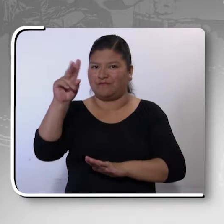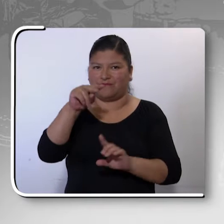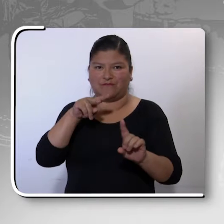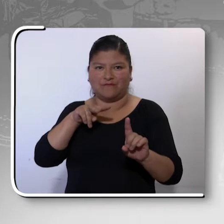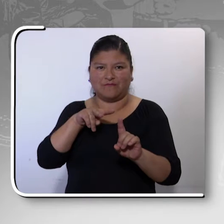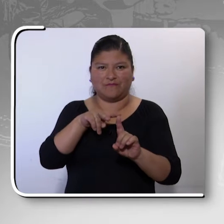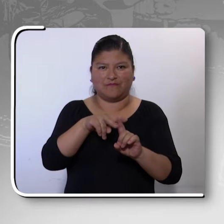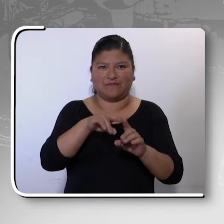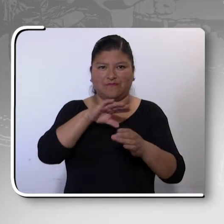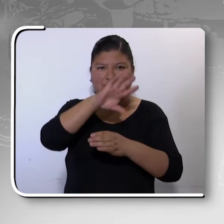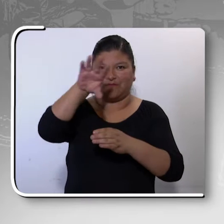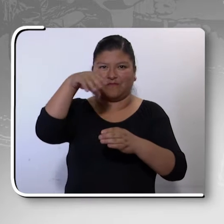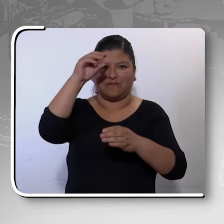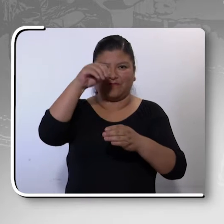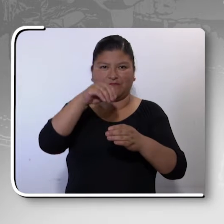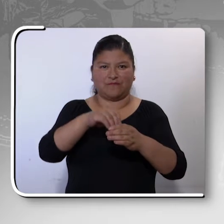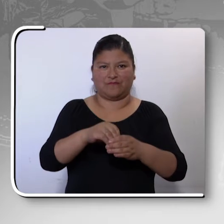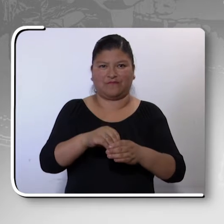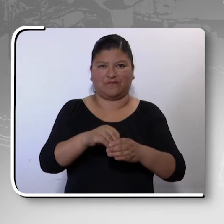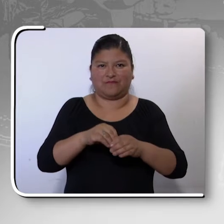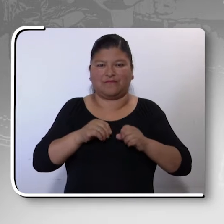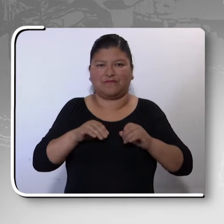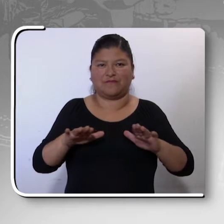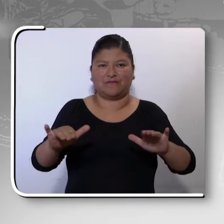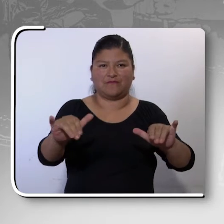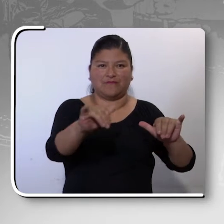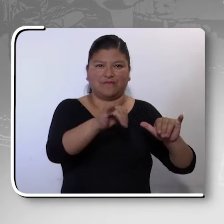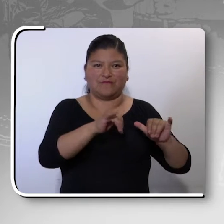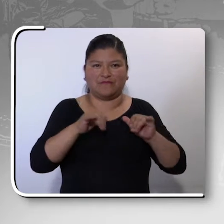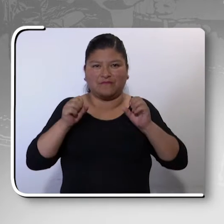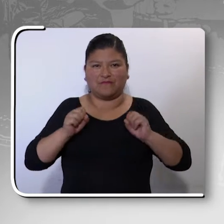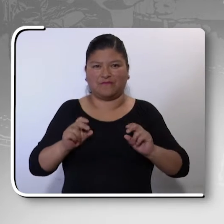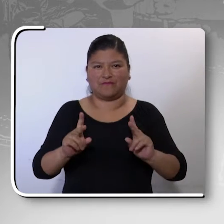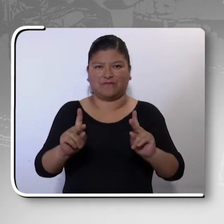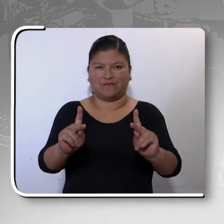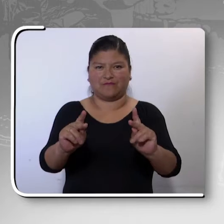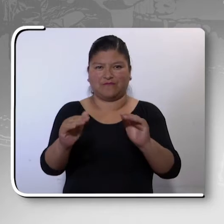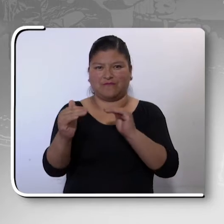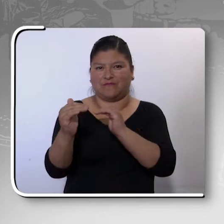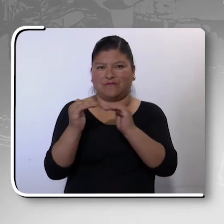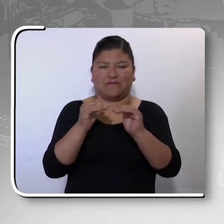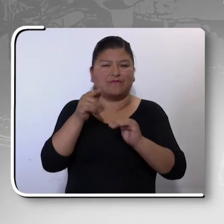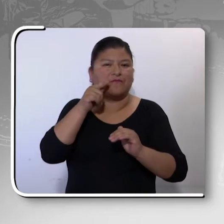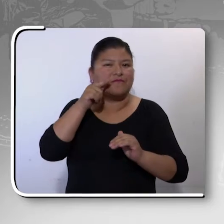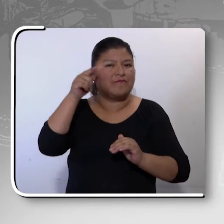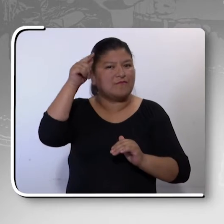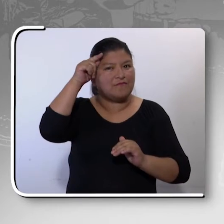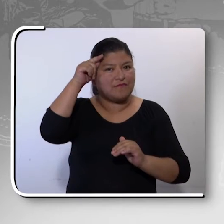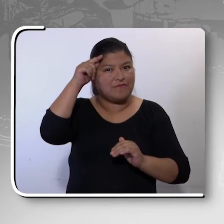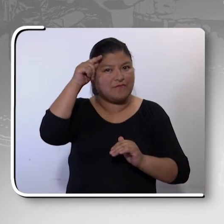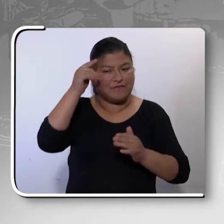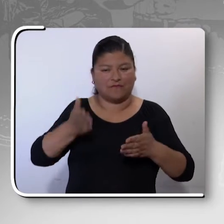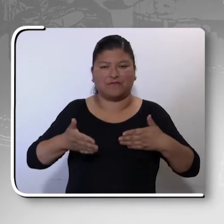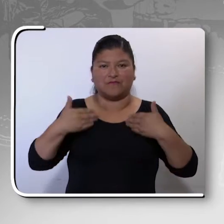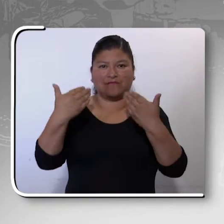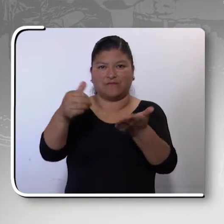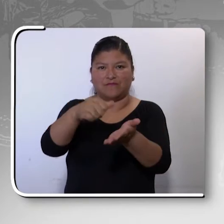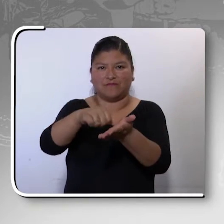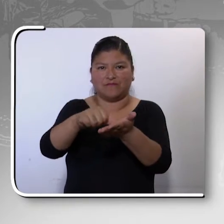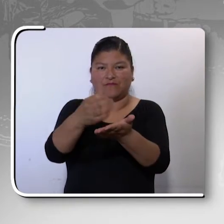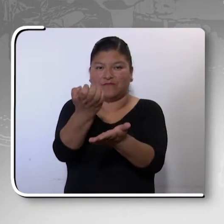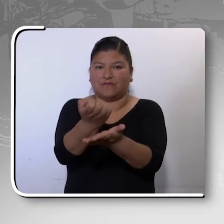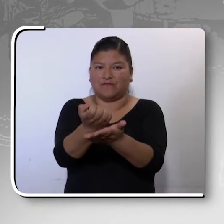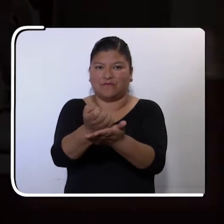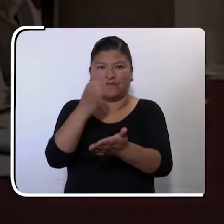No violencia Inclusión y accesibilidad Igualdad de oportunidades Equidad de género Asistencia